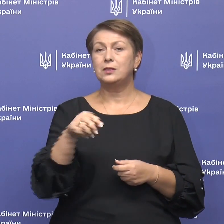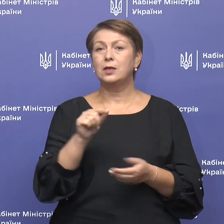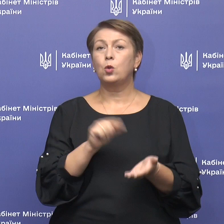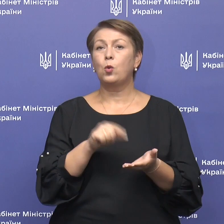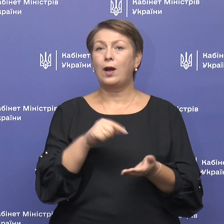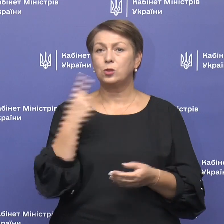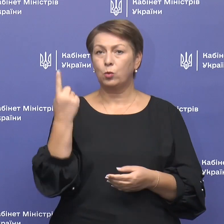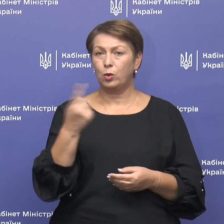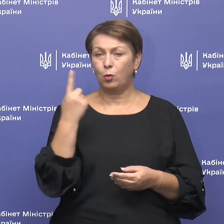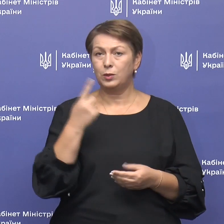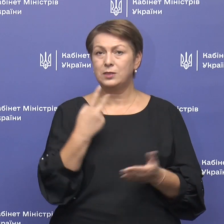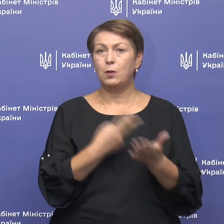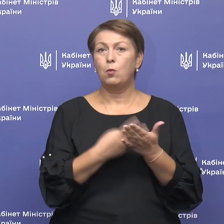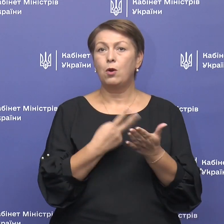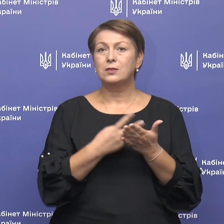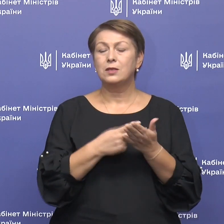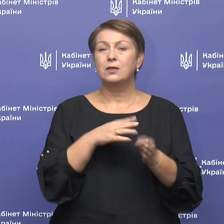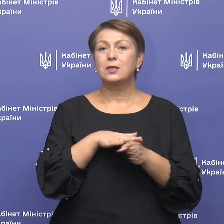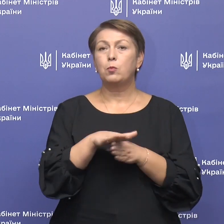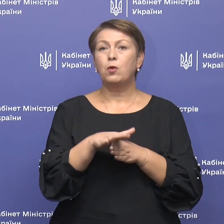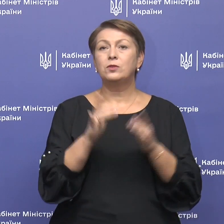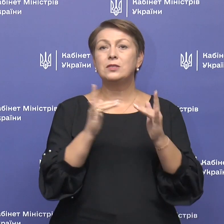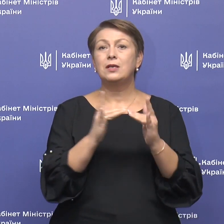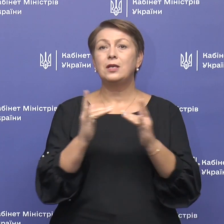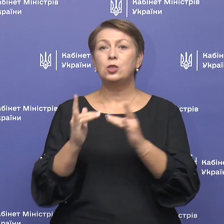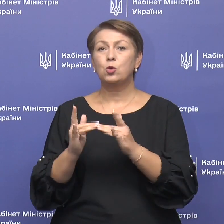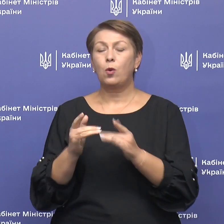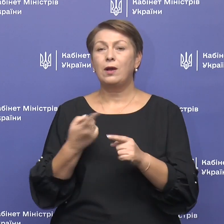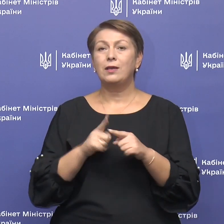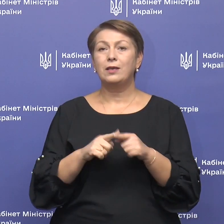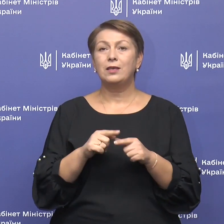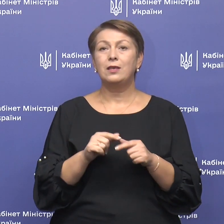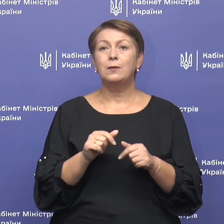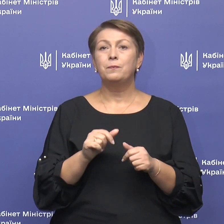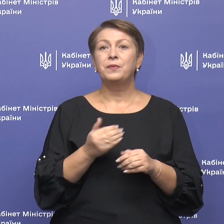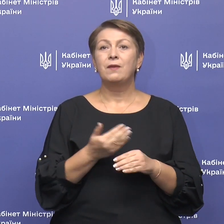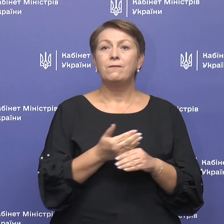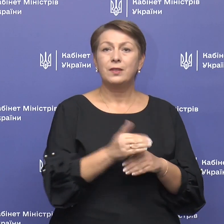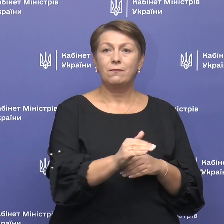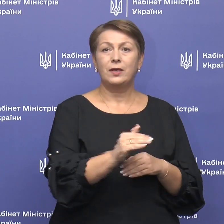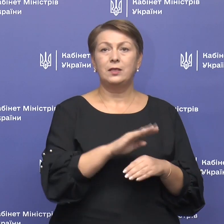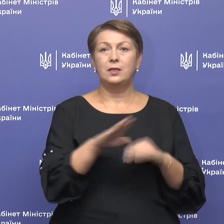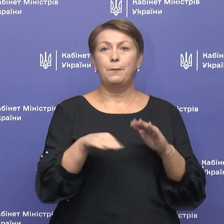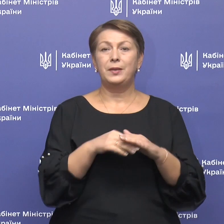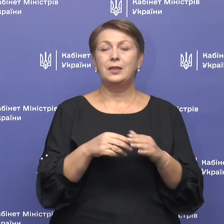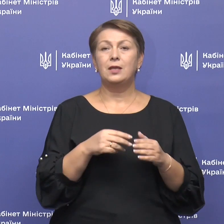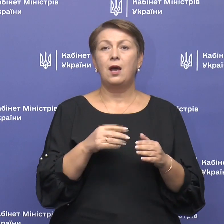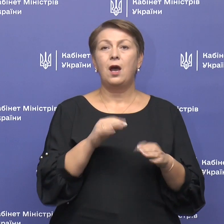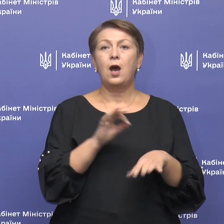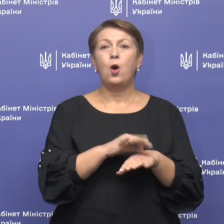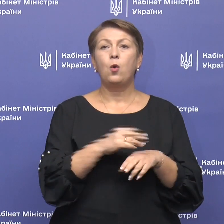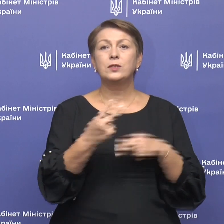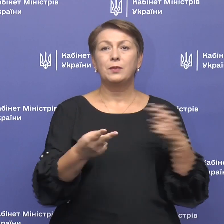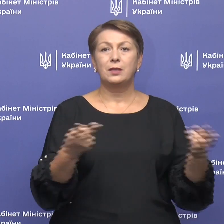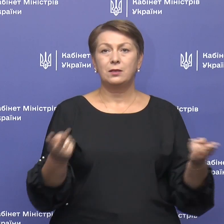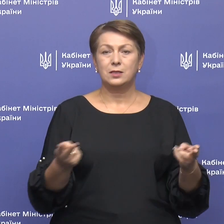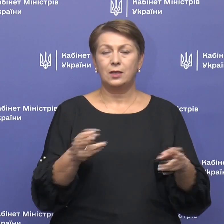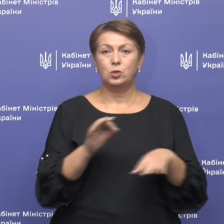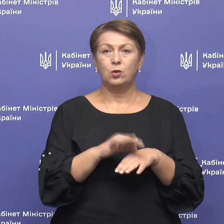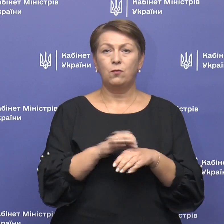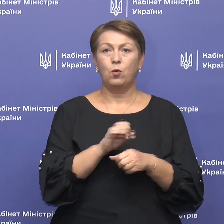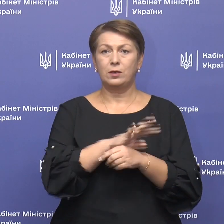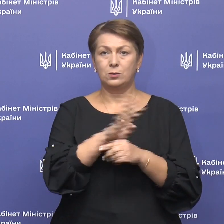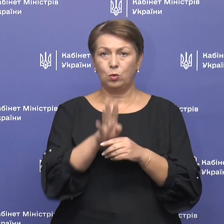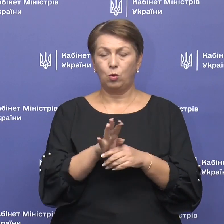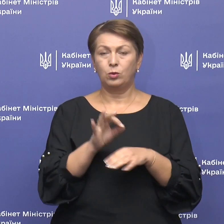області показник заповненості ліжок, які відведені під госпіталізацію хворих з коронавірусною хворобою,